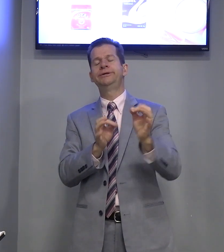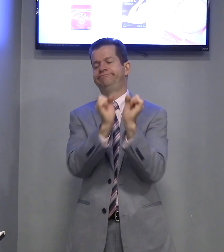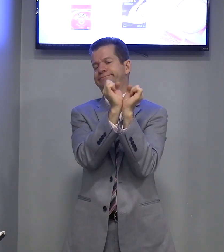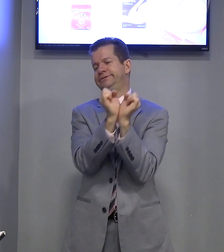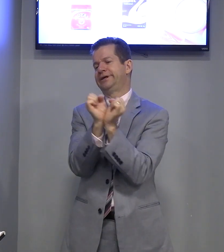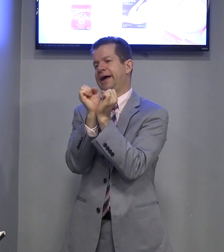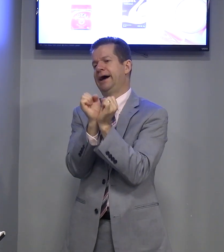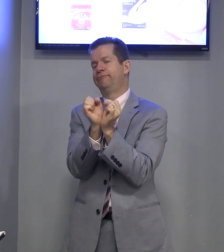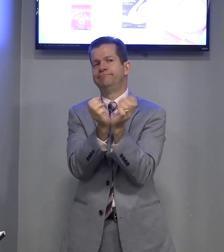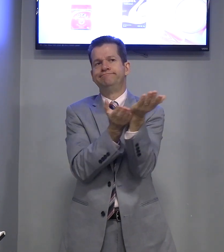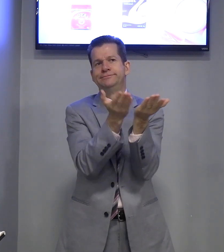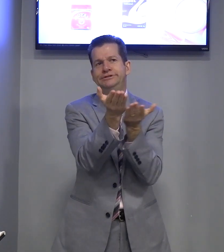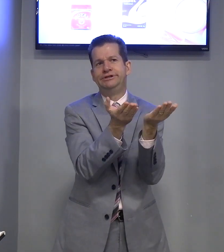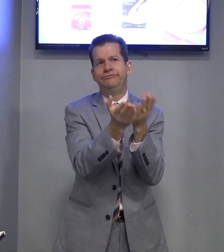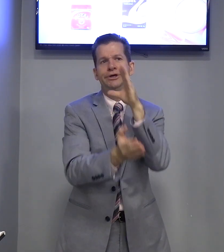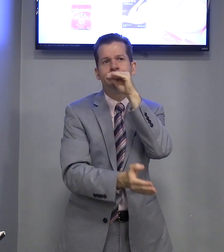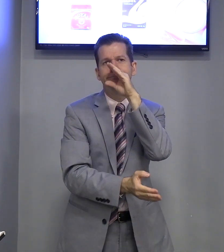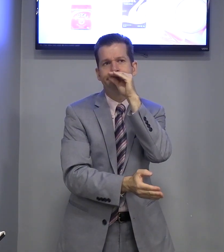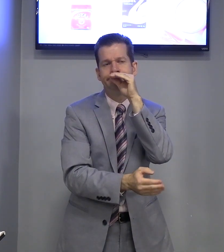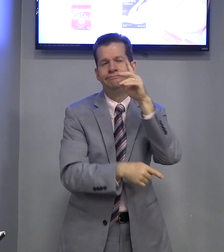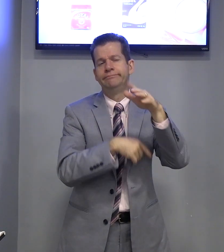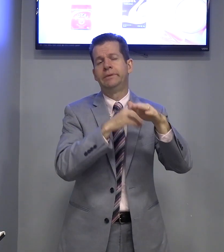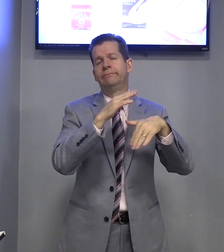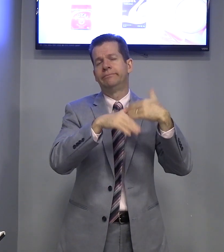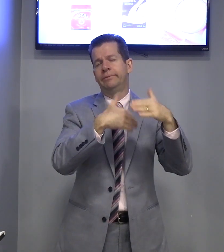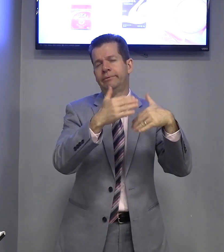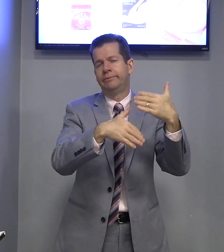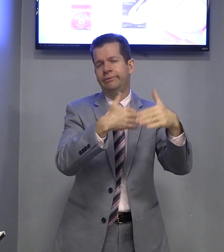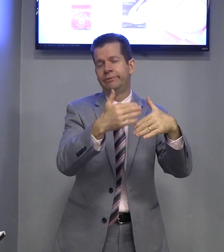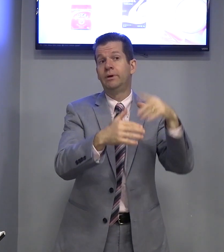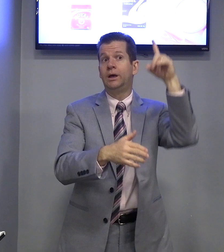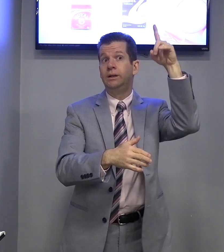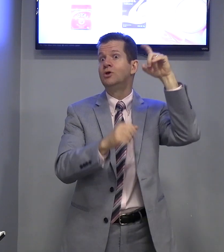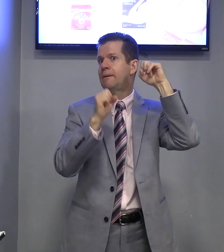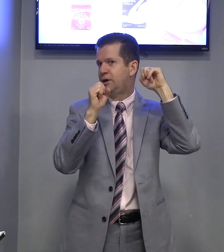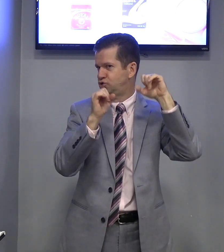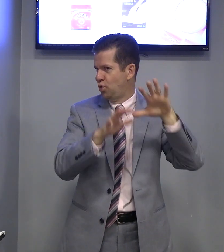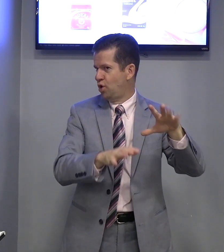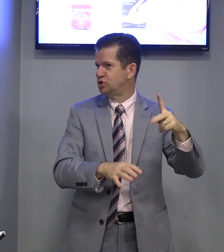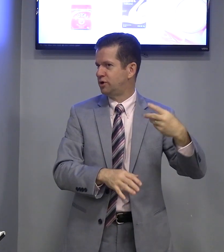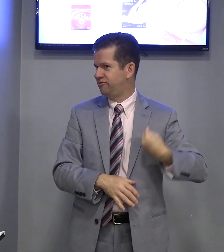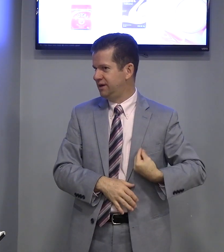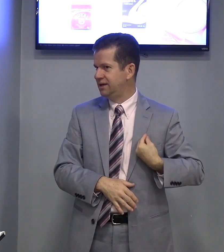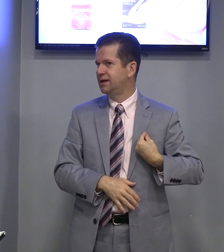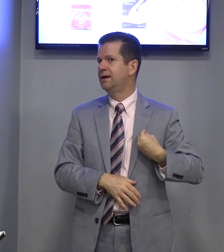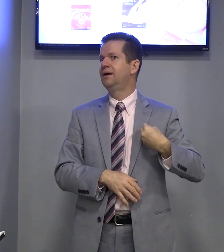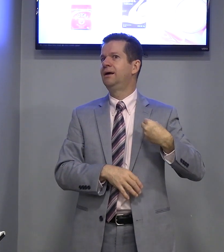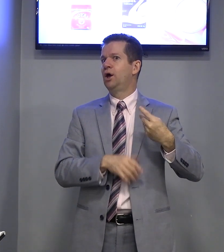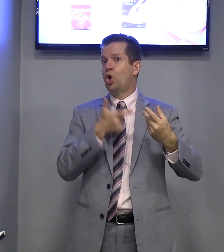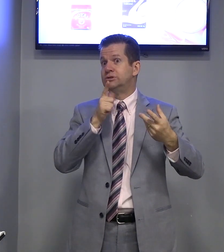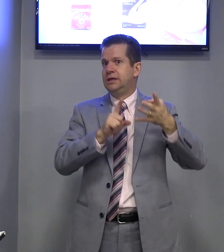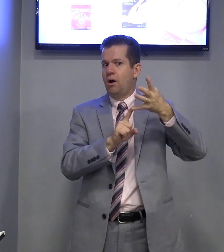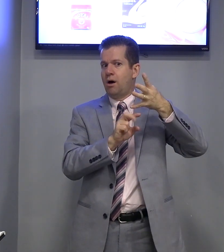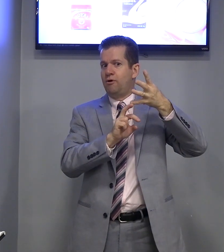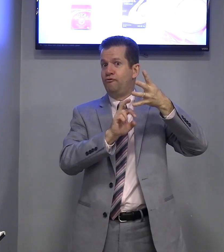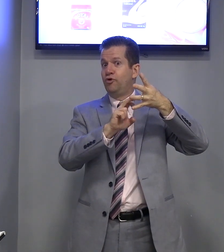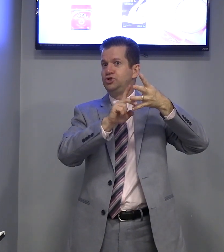escrava, servir. Deus abençoou a sua vida. Conseguiu. Foi